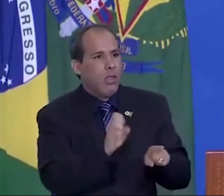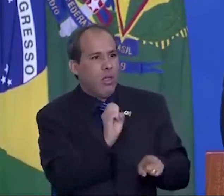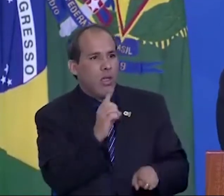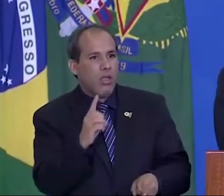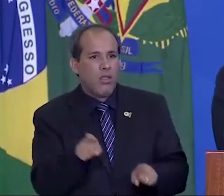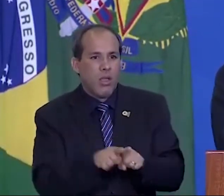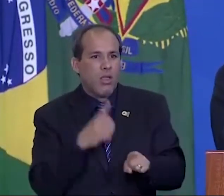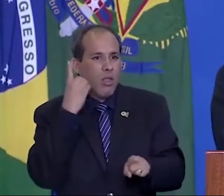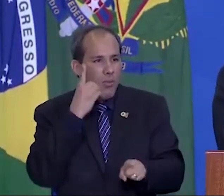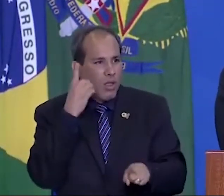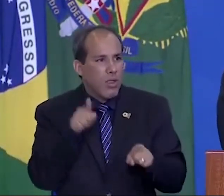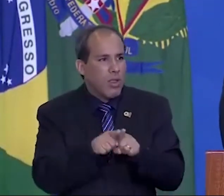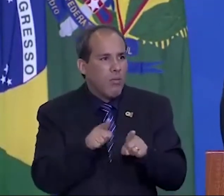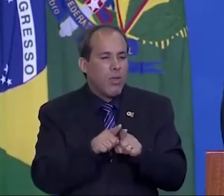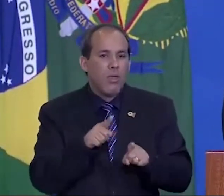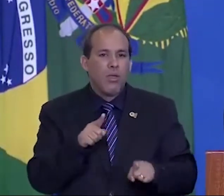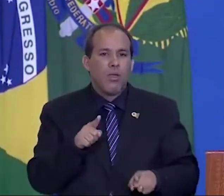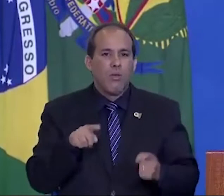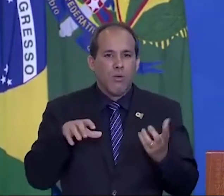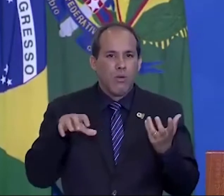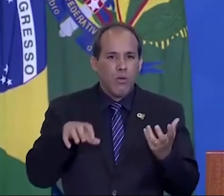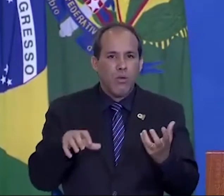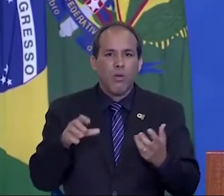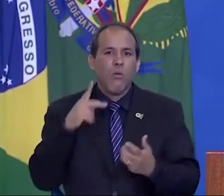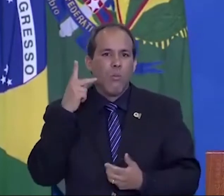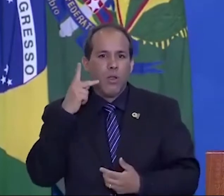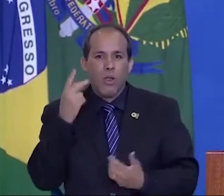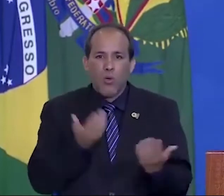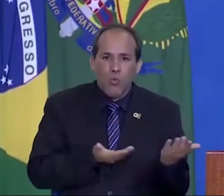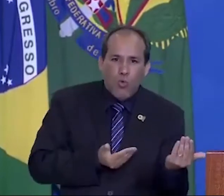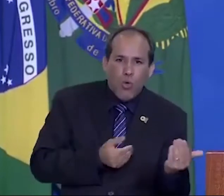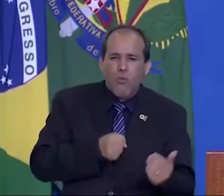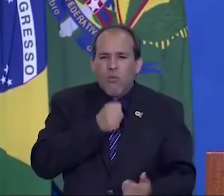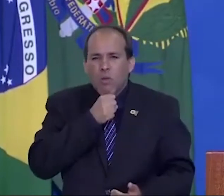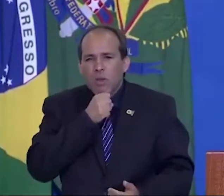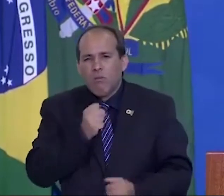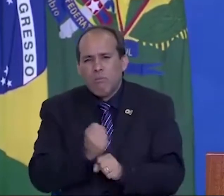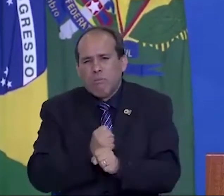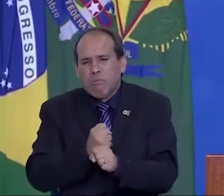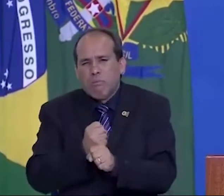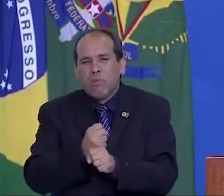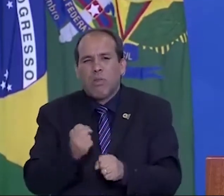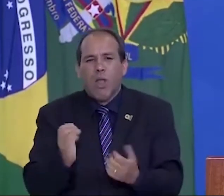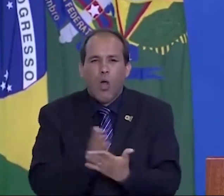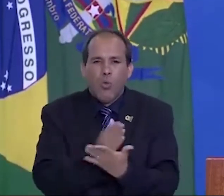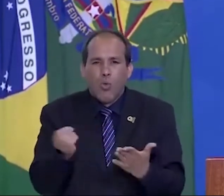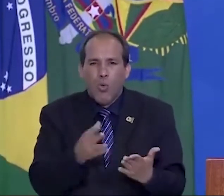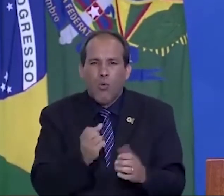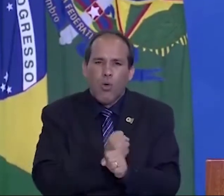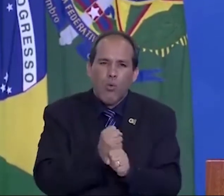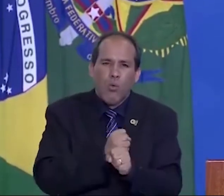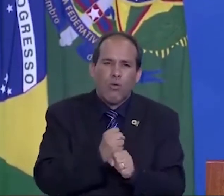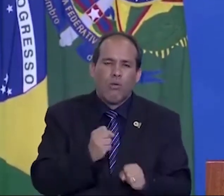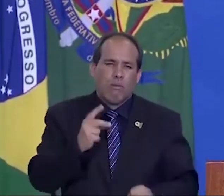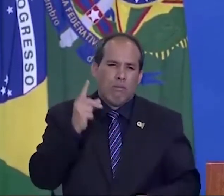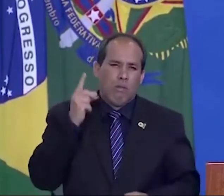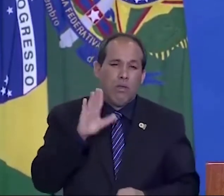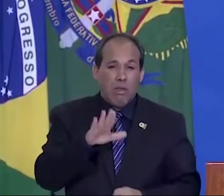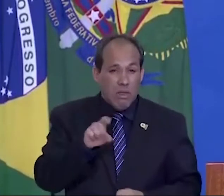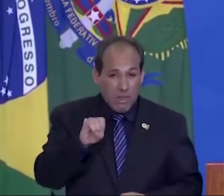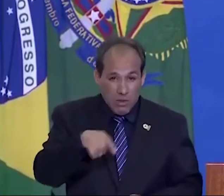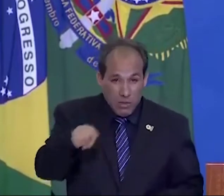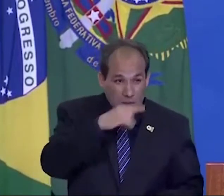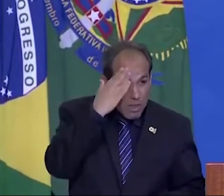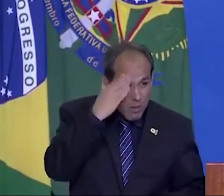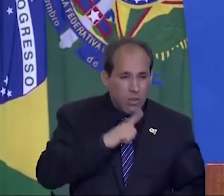velhos parlamentares, jovens parlamentares. Ah, se vocês soubessem o